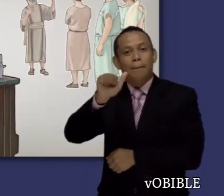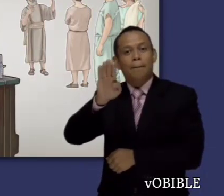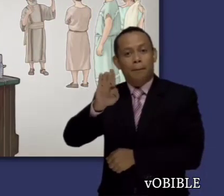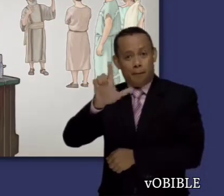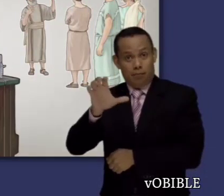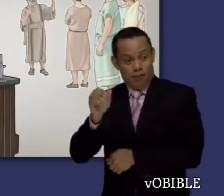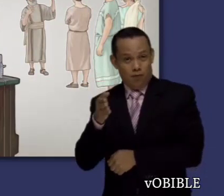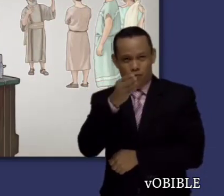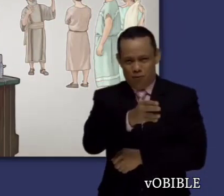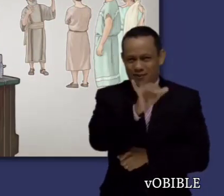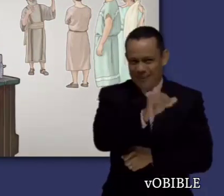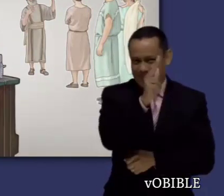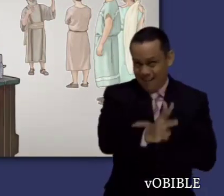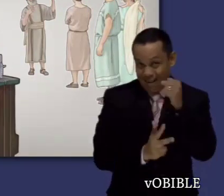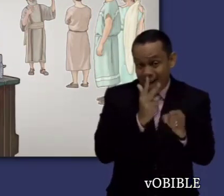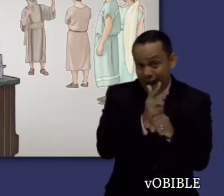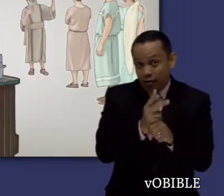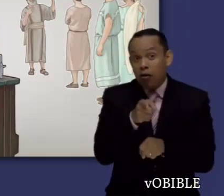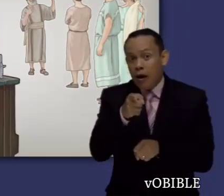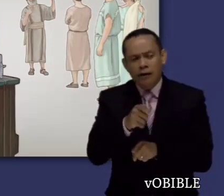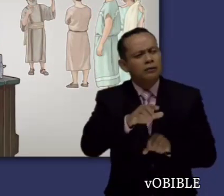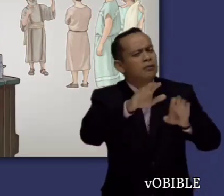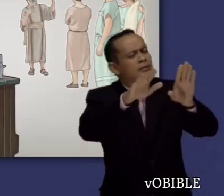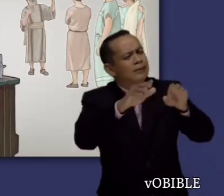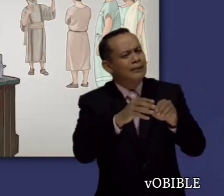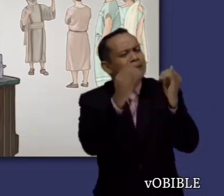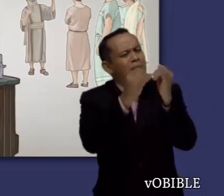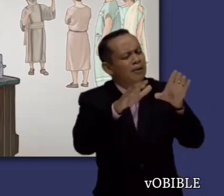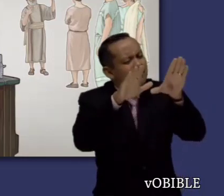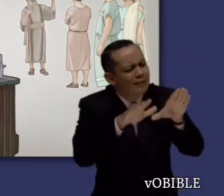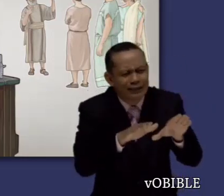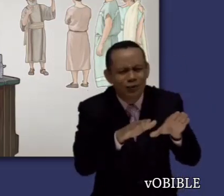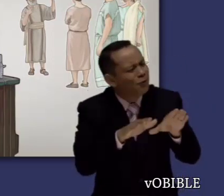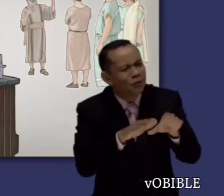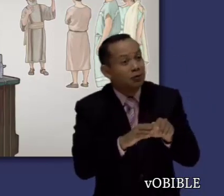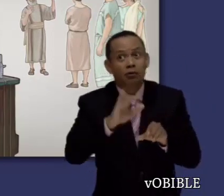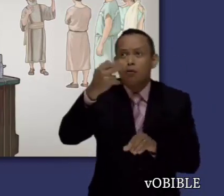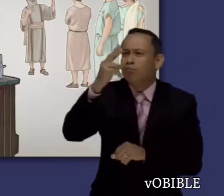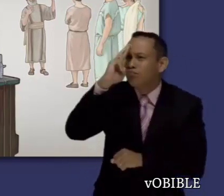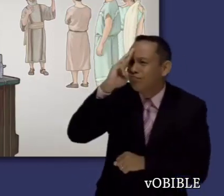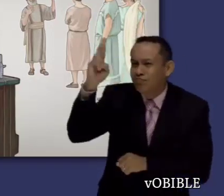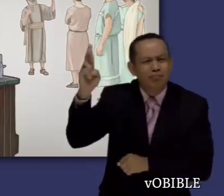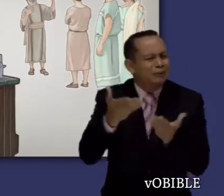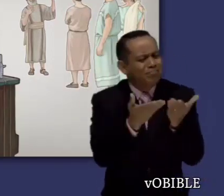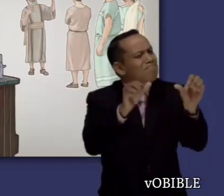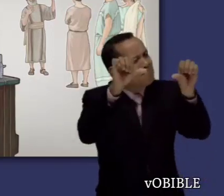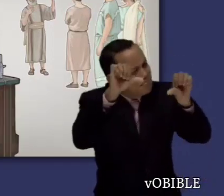Durante los aproximadamente tres años que estuvo en Éfeso, Pablo dijo abiertamente que estaba mal adorar imágenes.